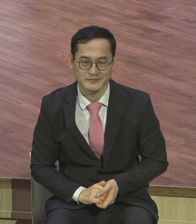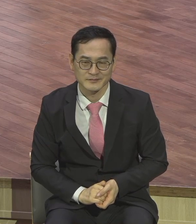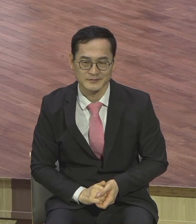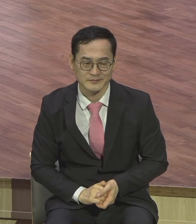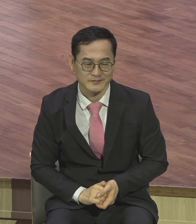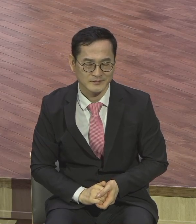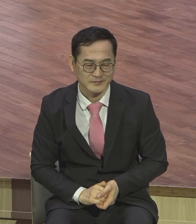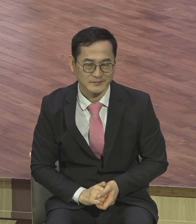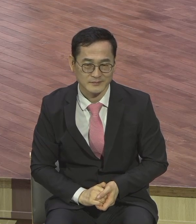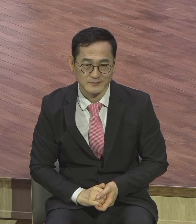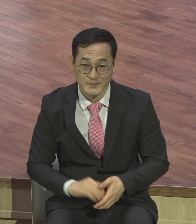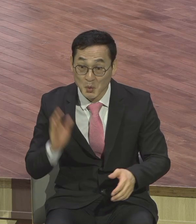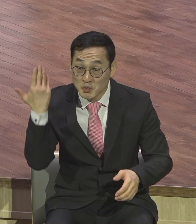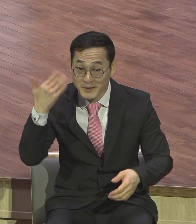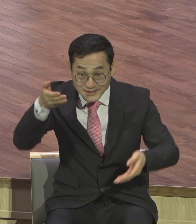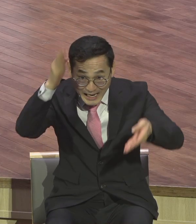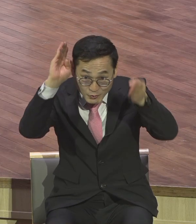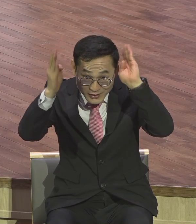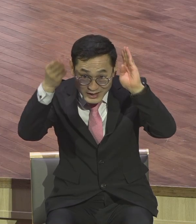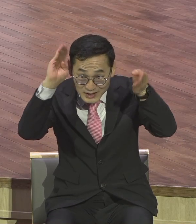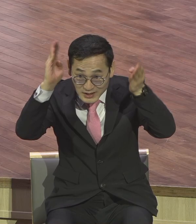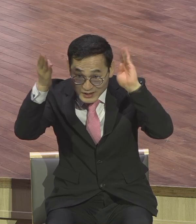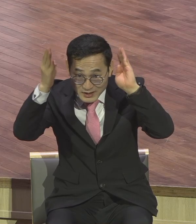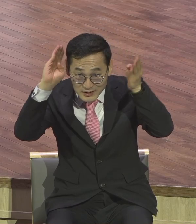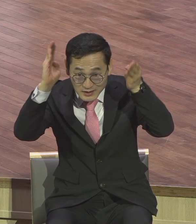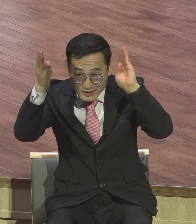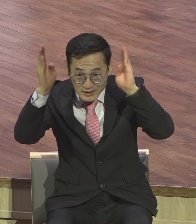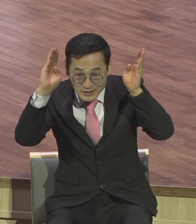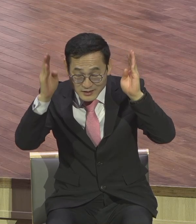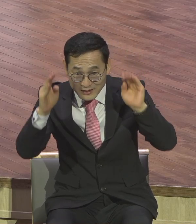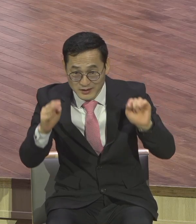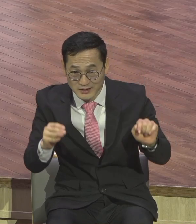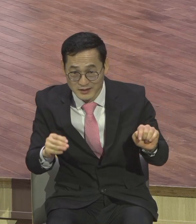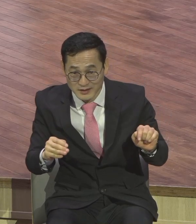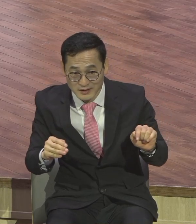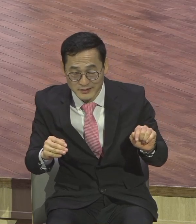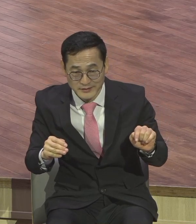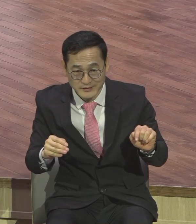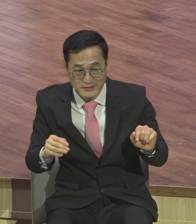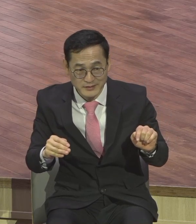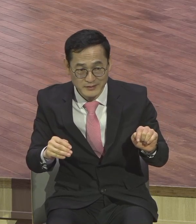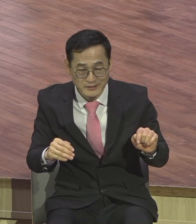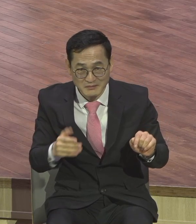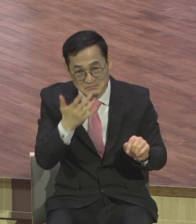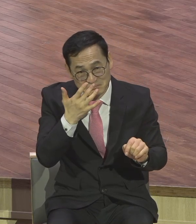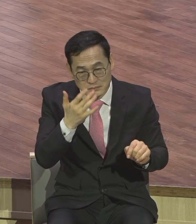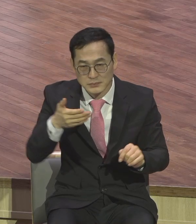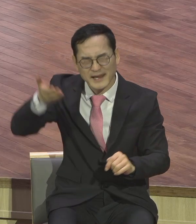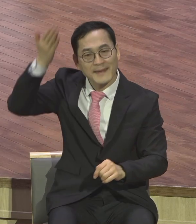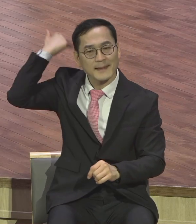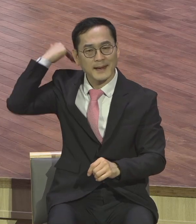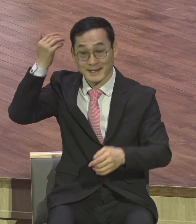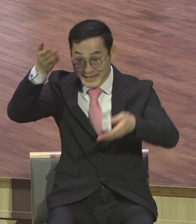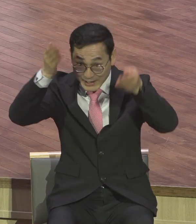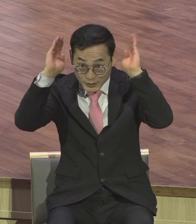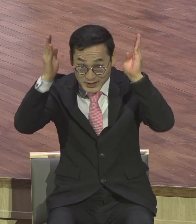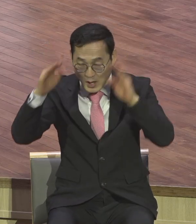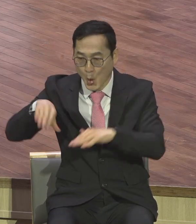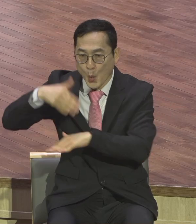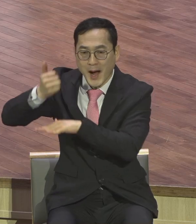존재조차도 잘 모르지만 그 당시 나귀는 왕의 동물 중에 하나였어요